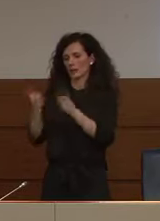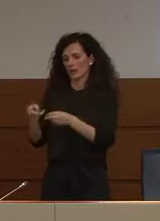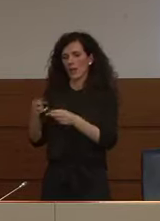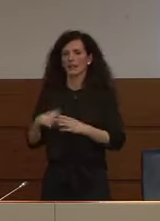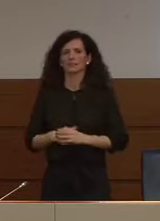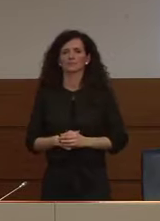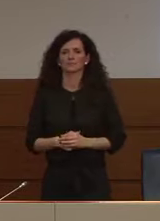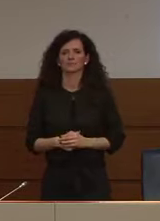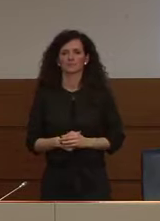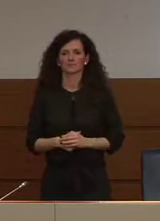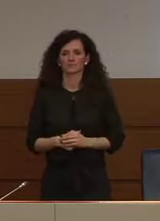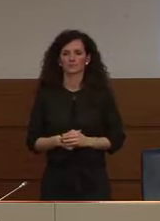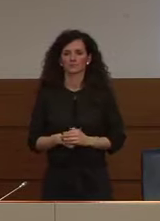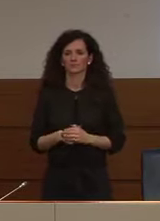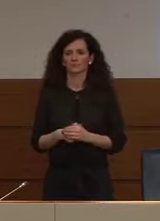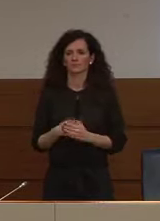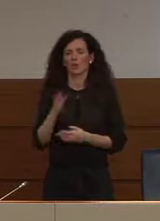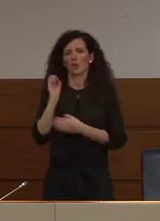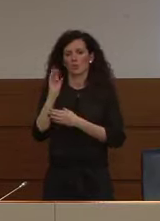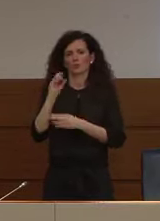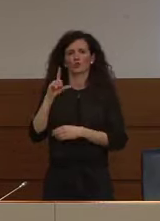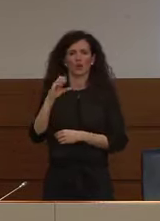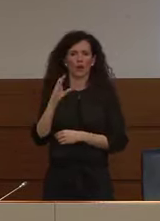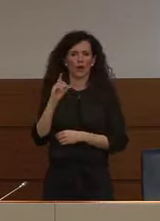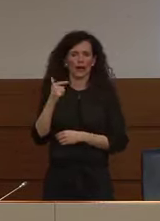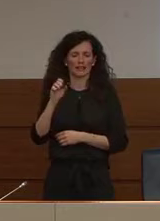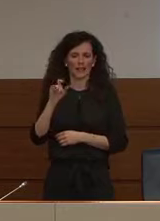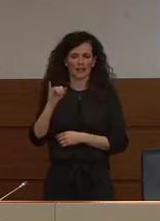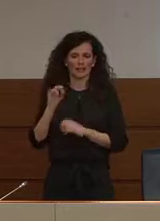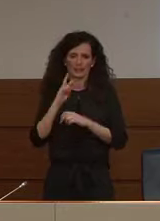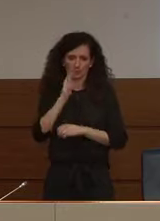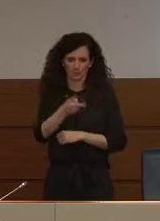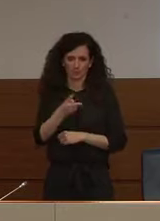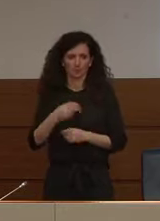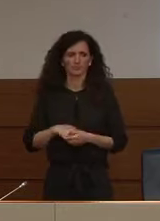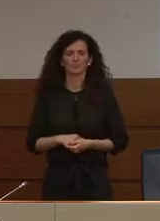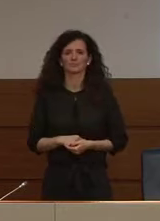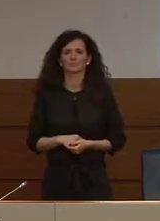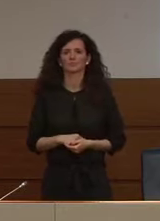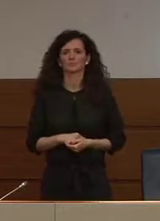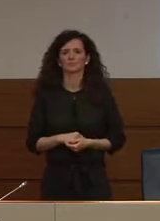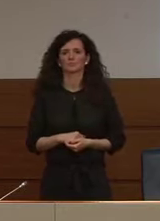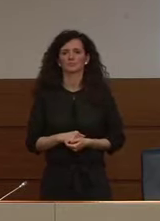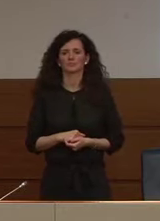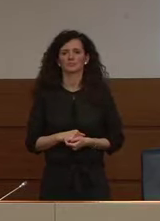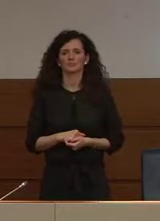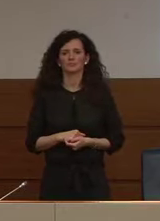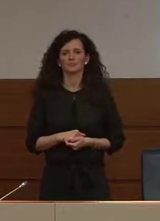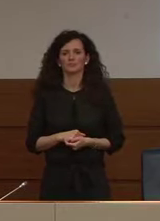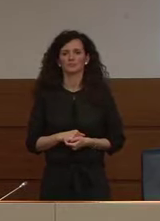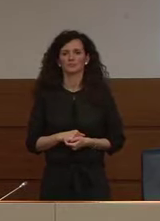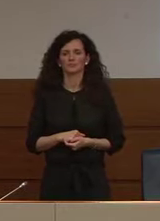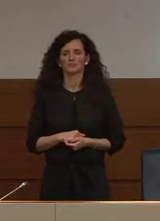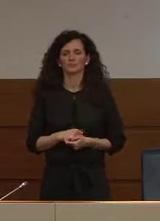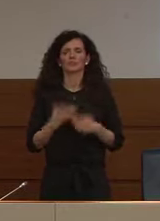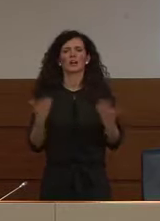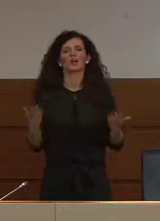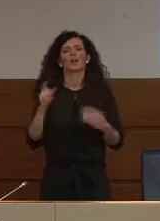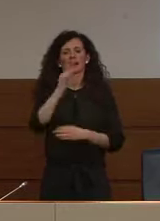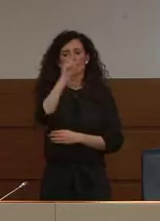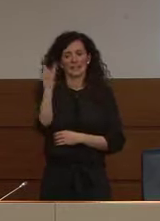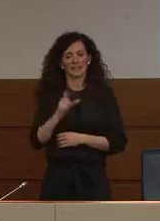lasciamo rispondere il professor Locatelli allora partiamo da una prima osservazione l'Italia